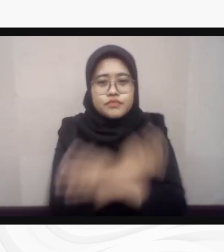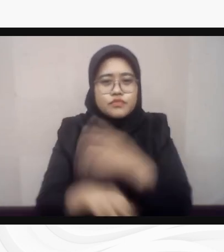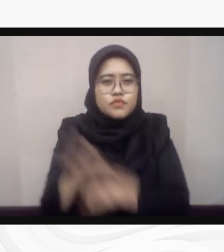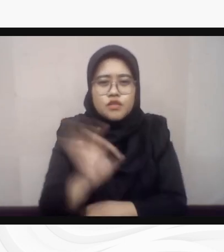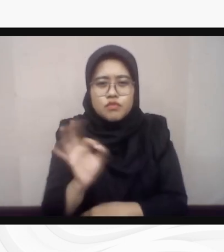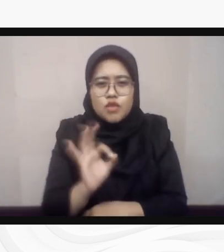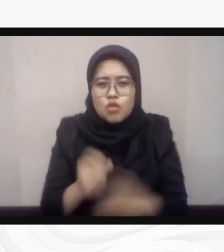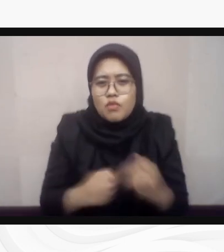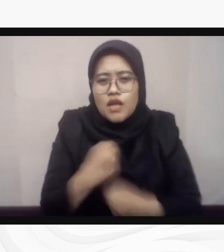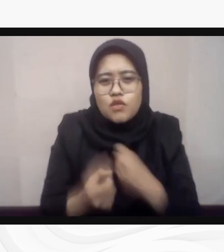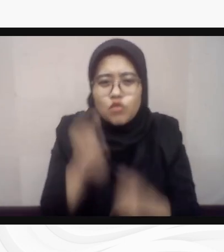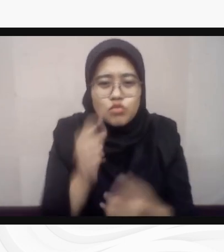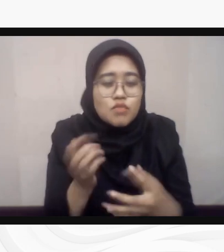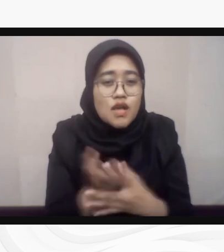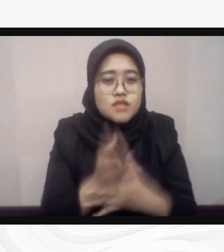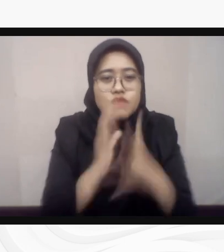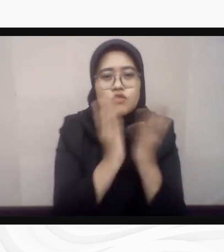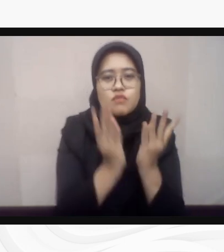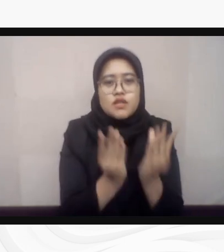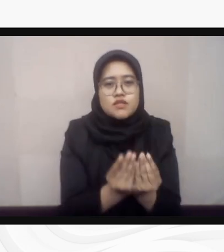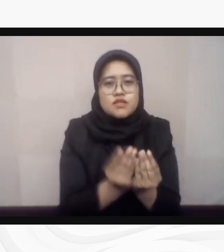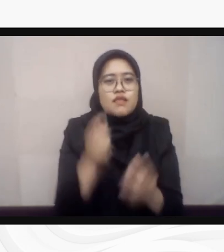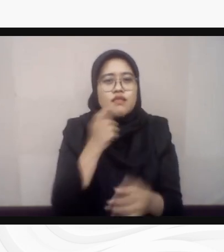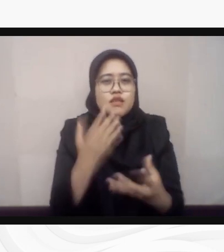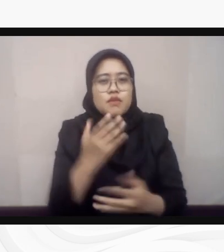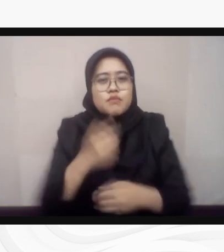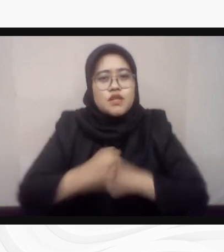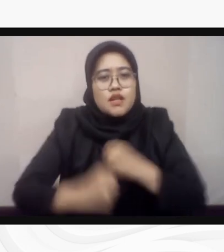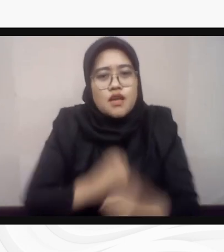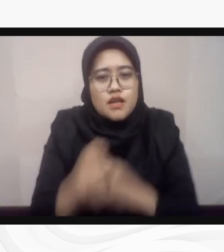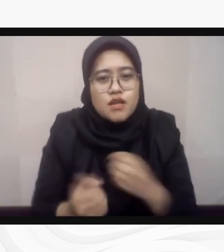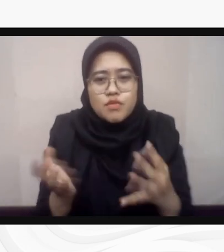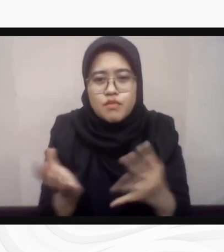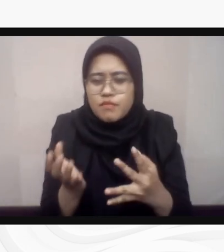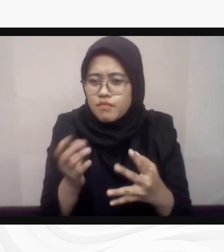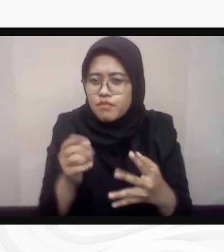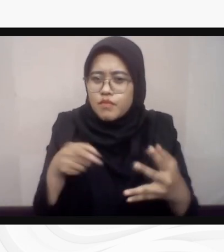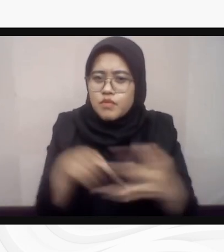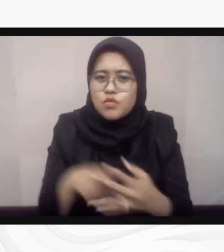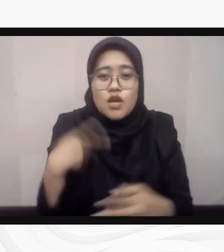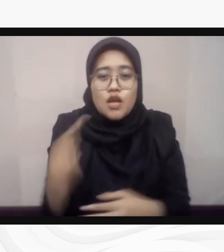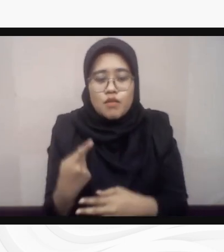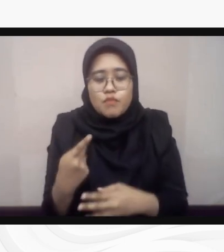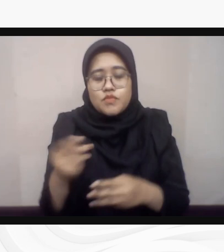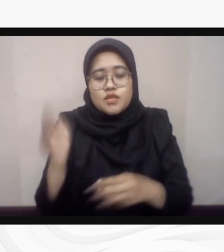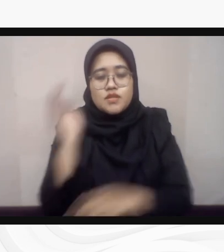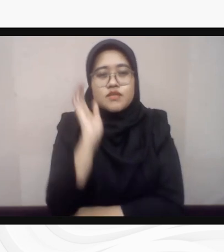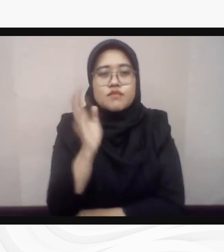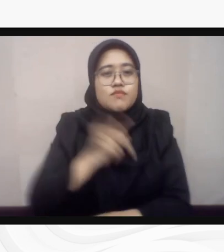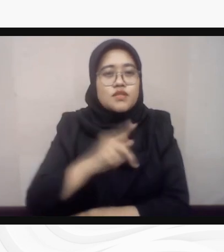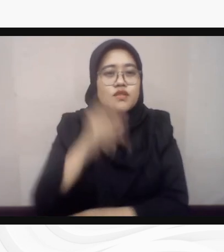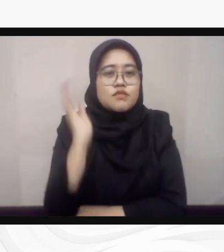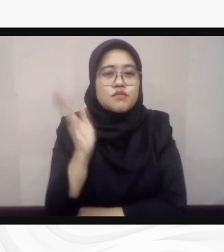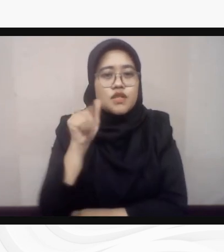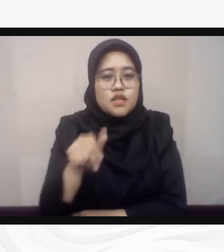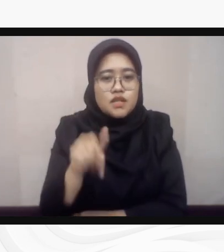pemilu gada. Atas catatan dan refleksi tersebut, kami beserta webinar pilkada 2024 bagaimana